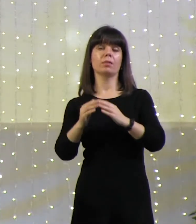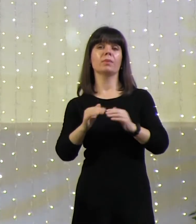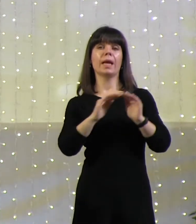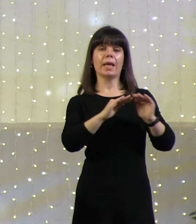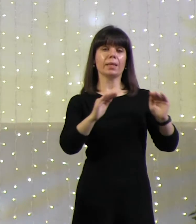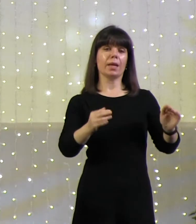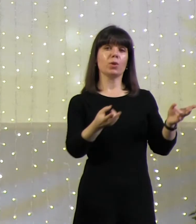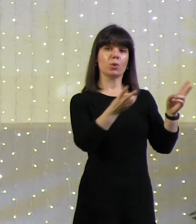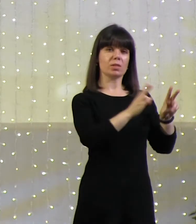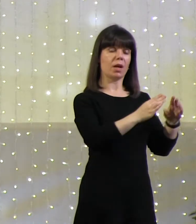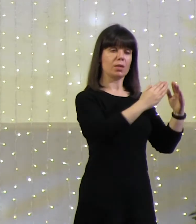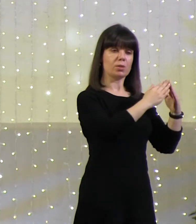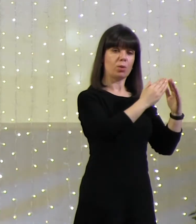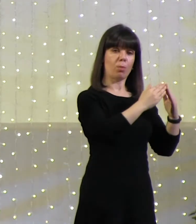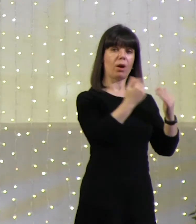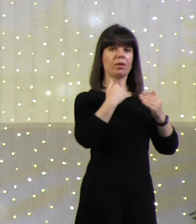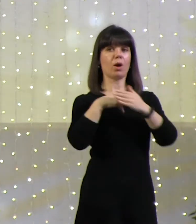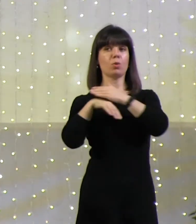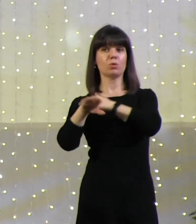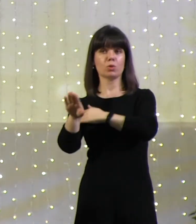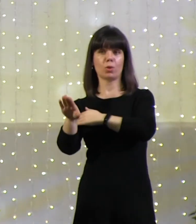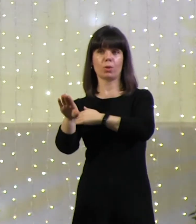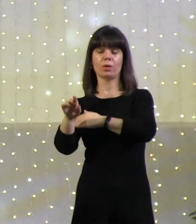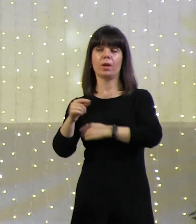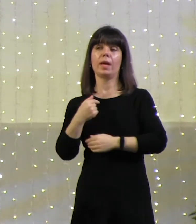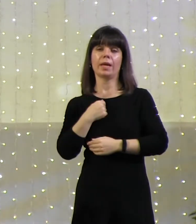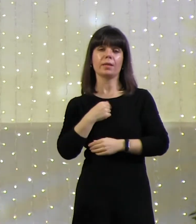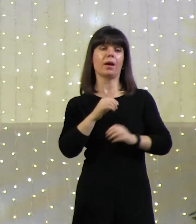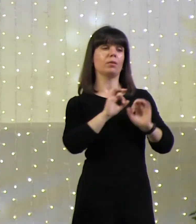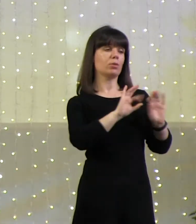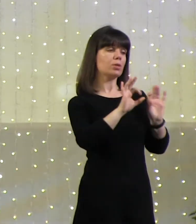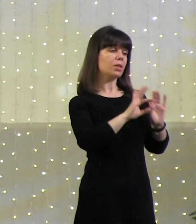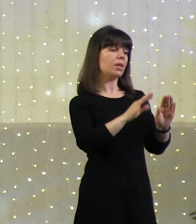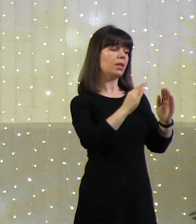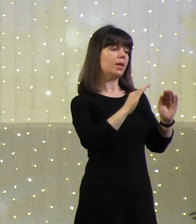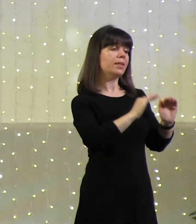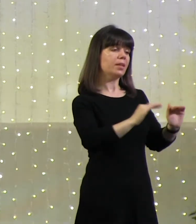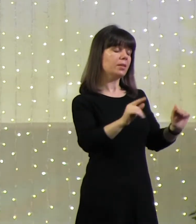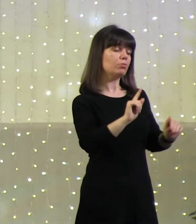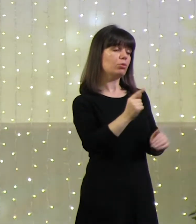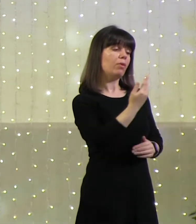сами, без нас, и я в общем рассказал, что они должны сделать по дому.